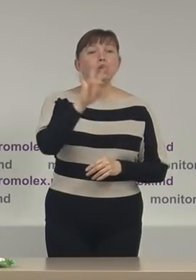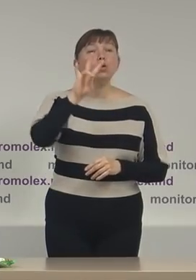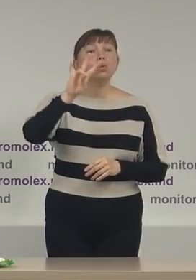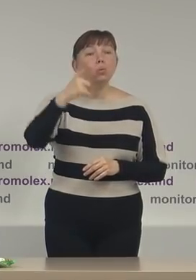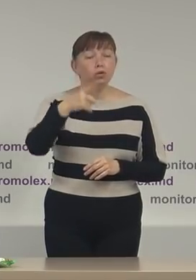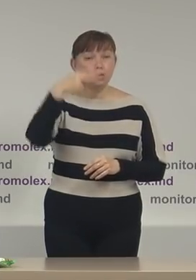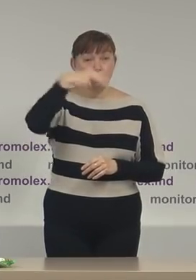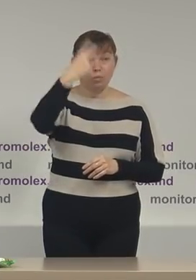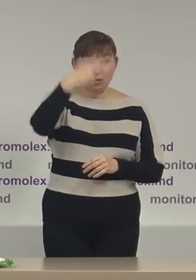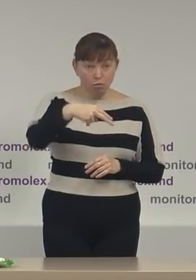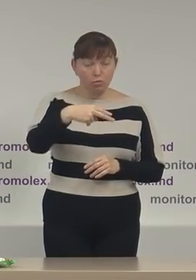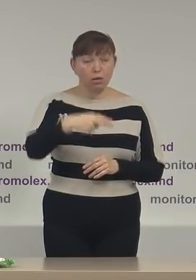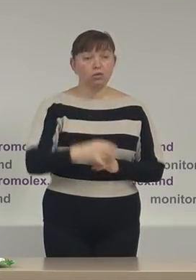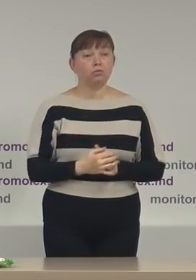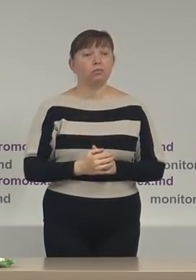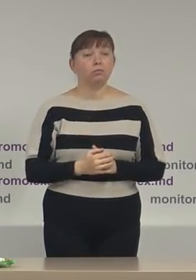2020